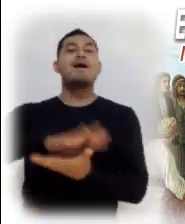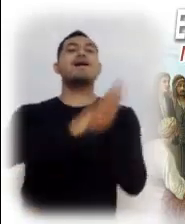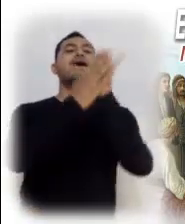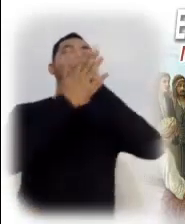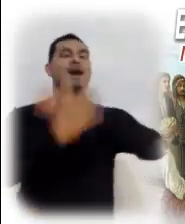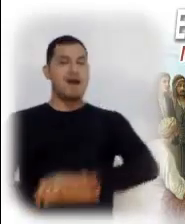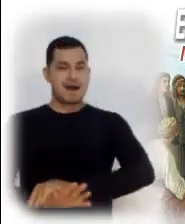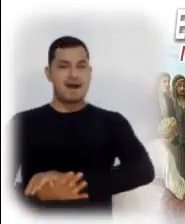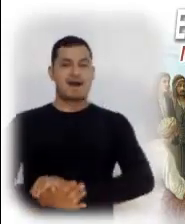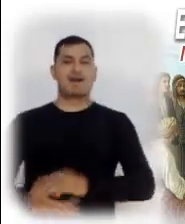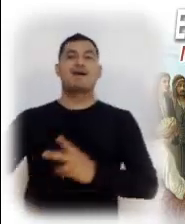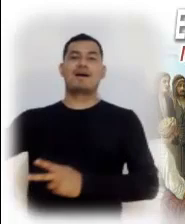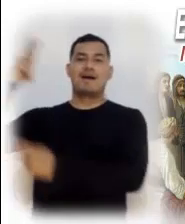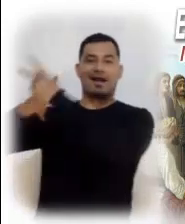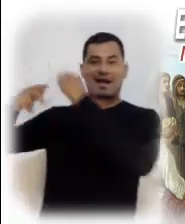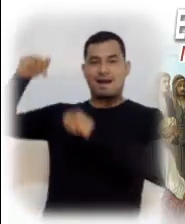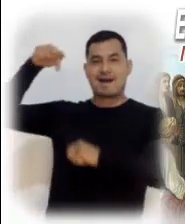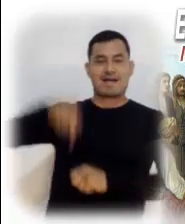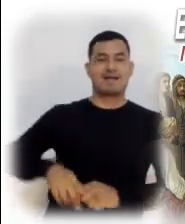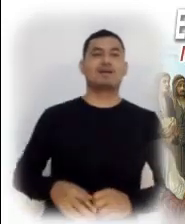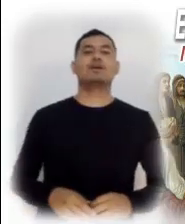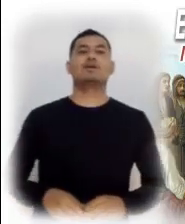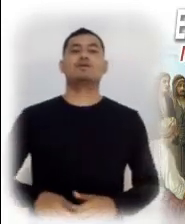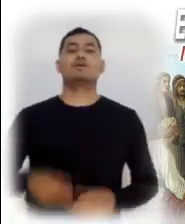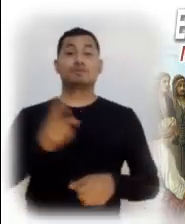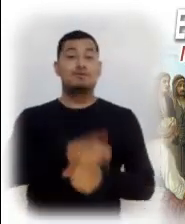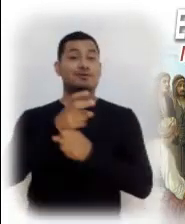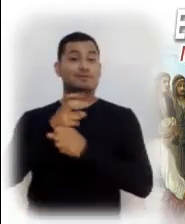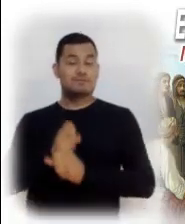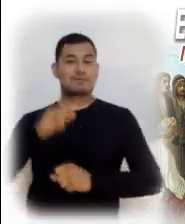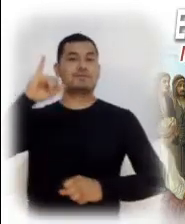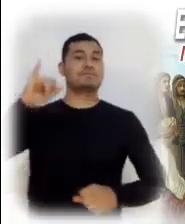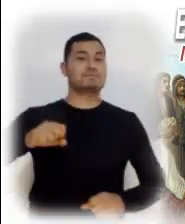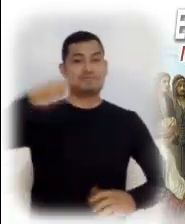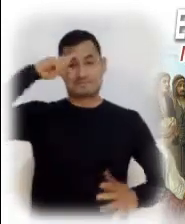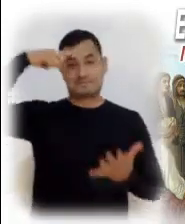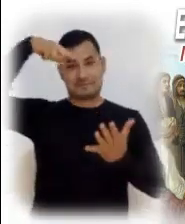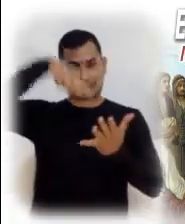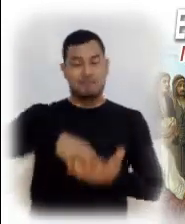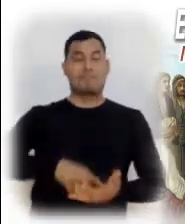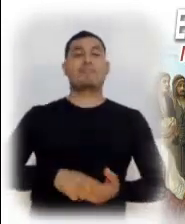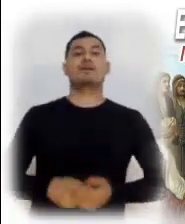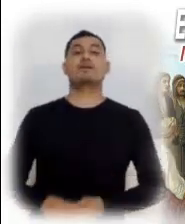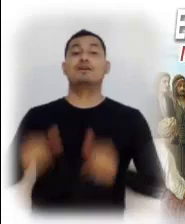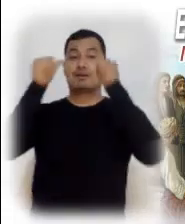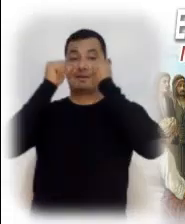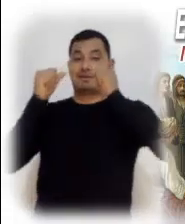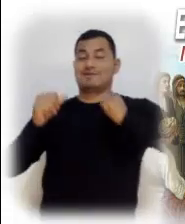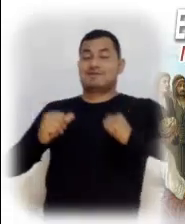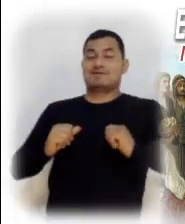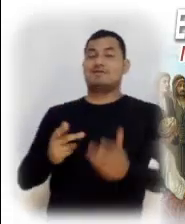vidas. Jesús hoy nos ofrece su luz, pero nos exige creer.